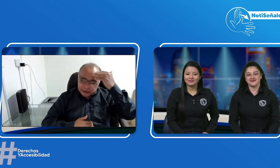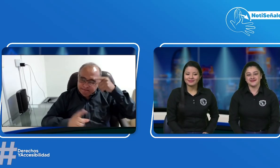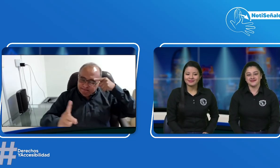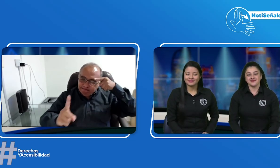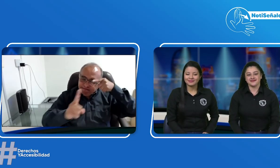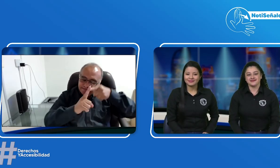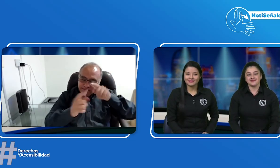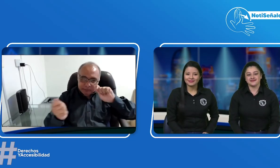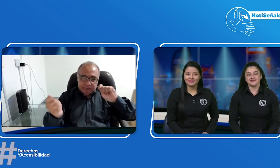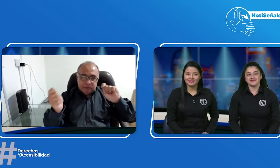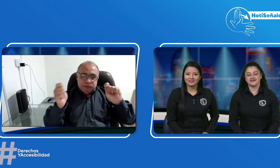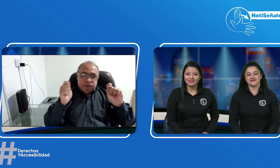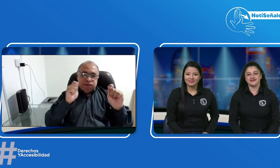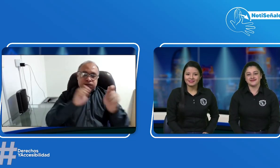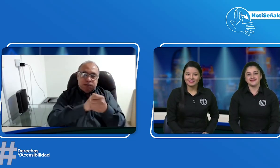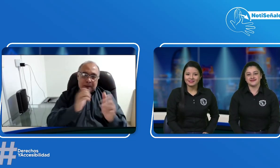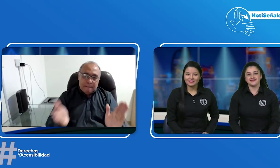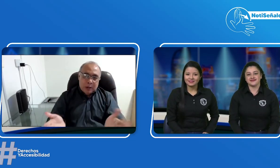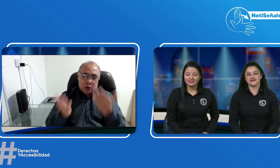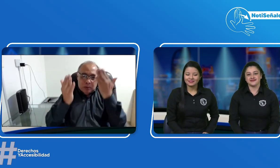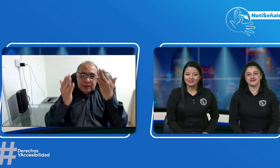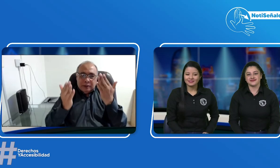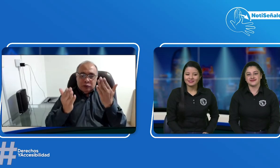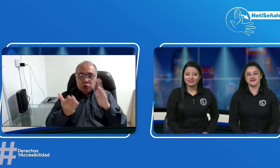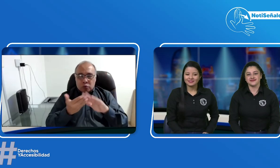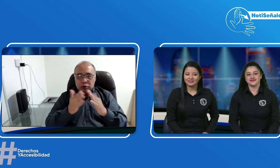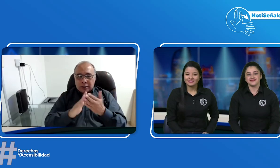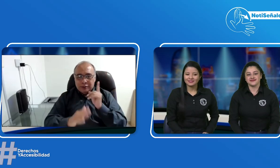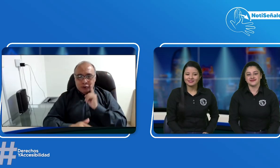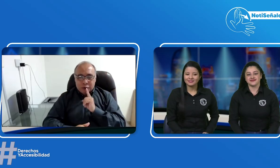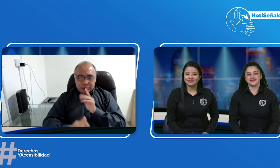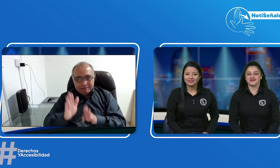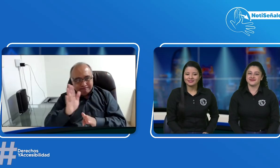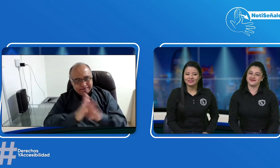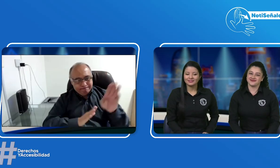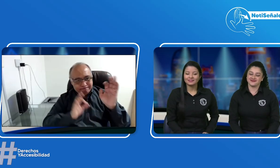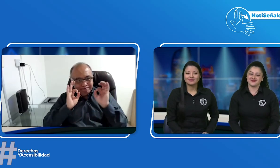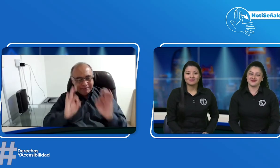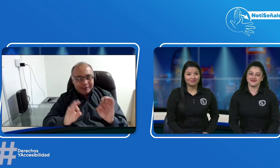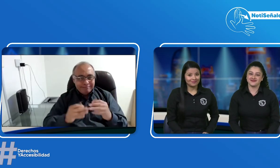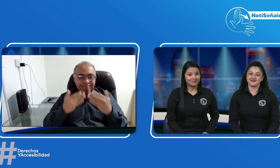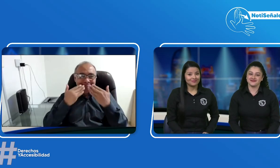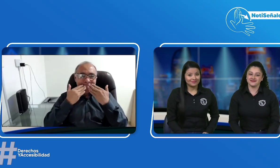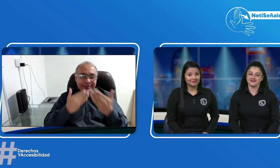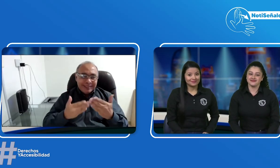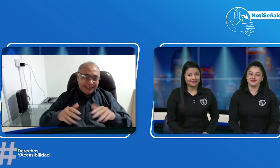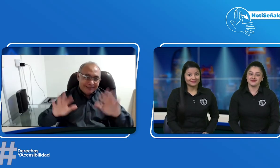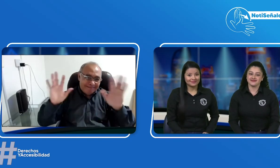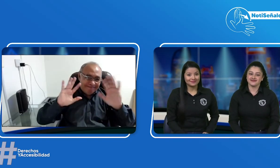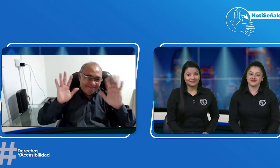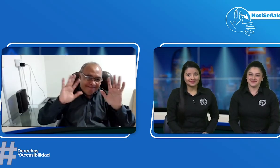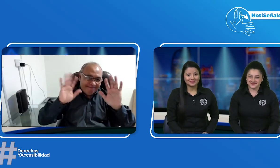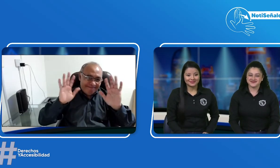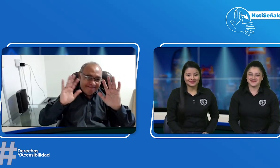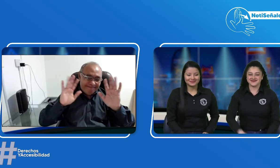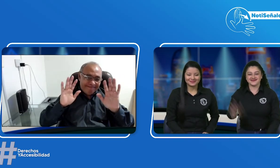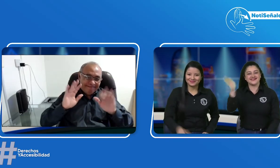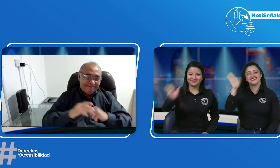personas sordas con personas oyentes logrando esta toma de conciencia y un mejoramiento de la calidad de vida de la comunidad sorda muchas